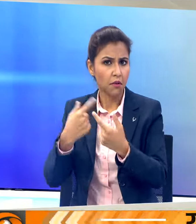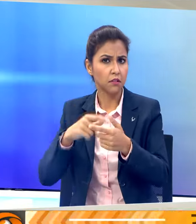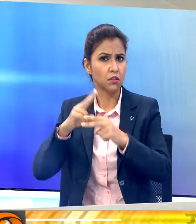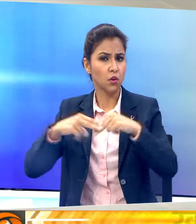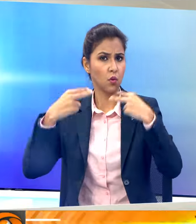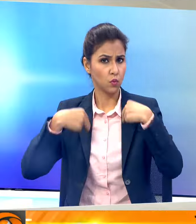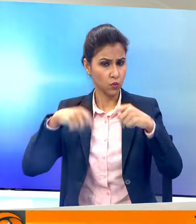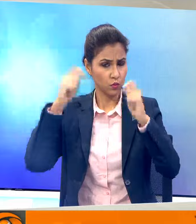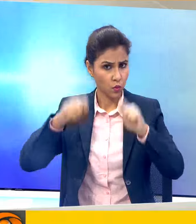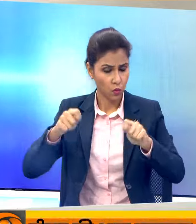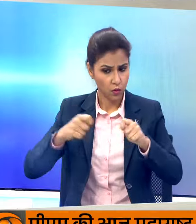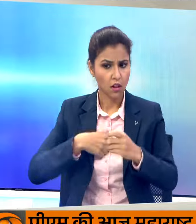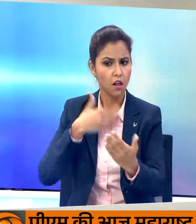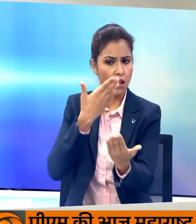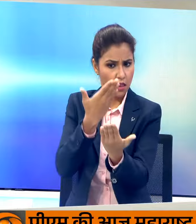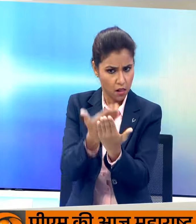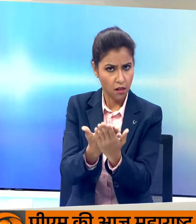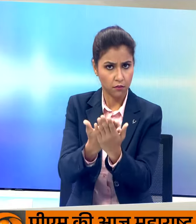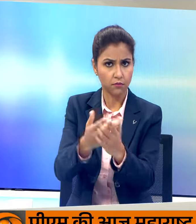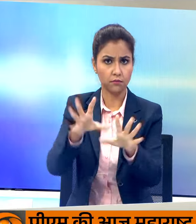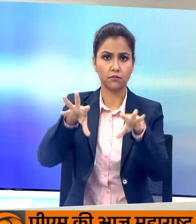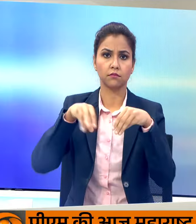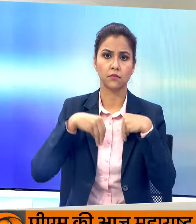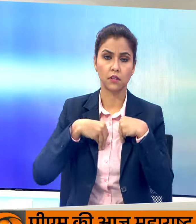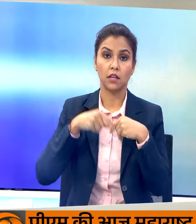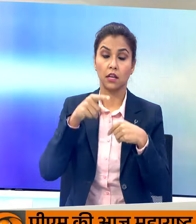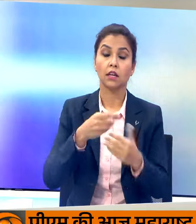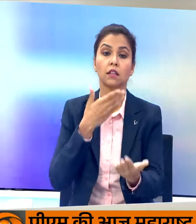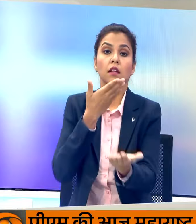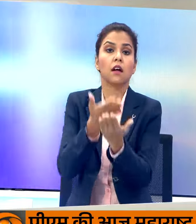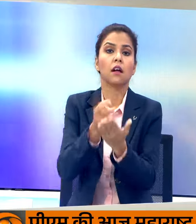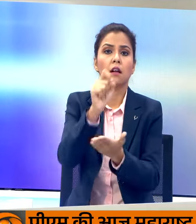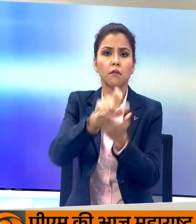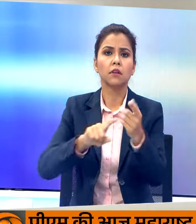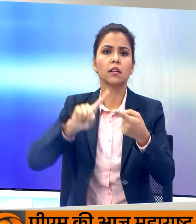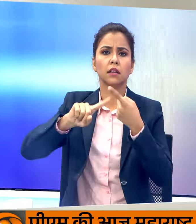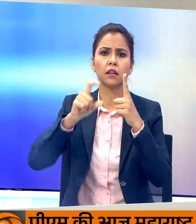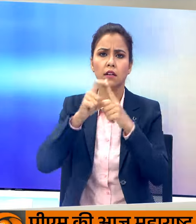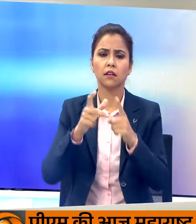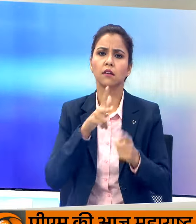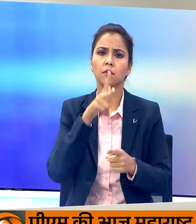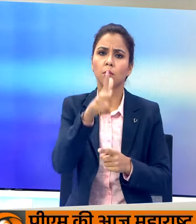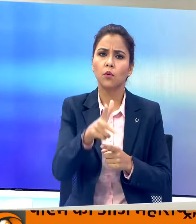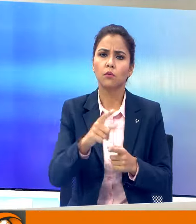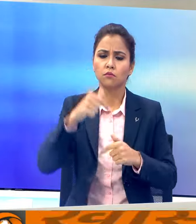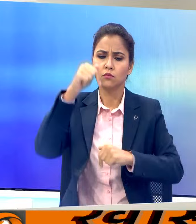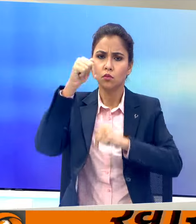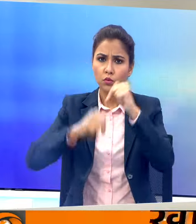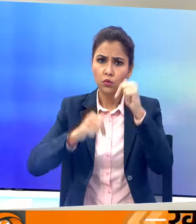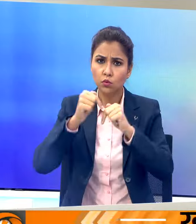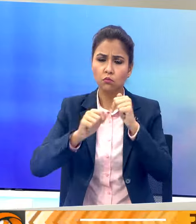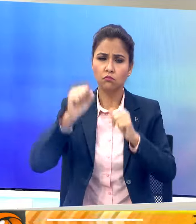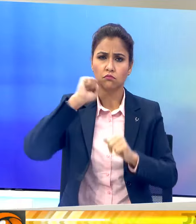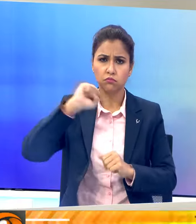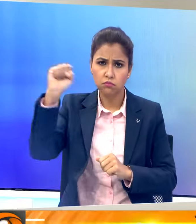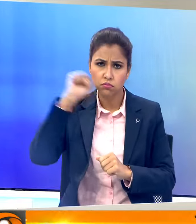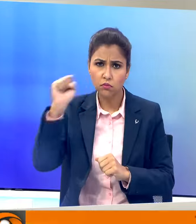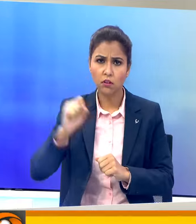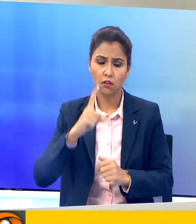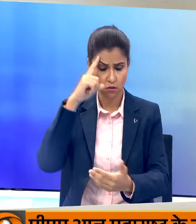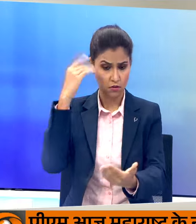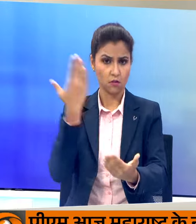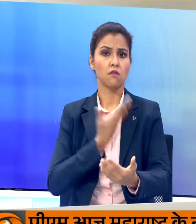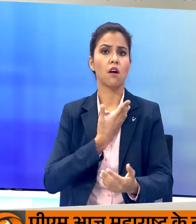सुप्रिम कोर्ट में हलफनामा दायर किया था इस हलफनामे में E.D. ने कहा है कि चुनाव के लिए प्रचार करने का